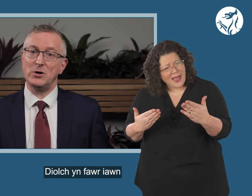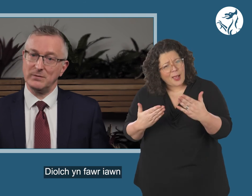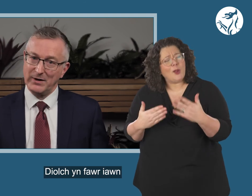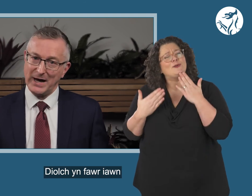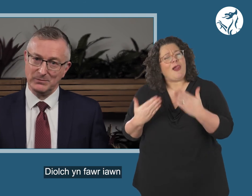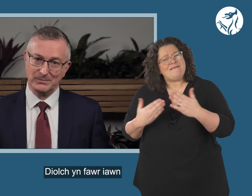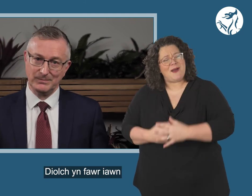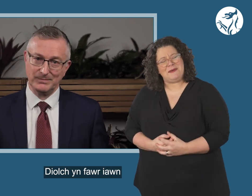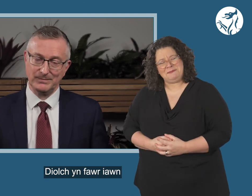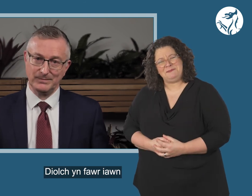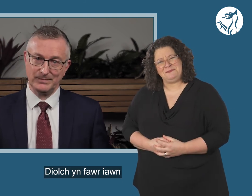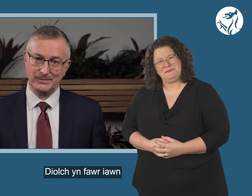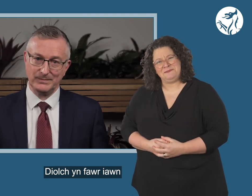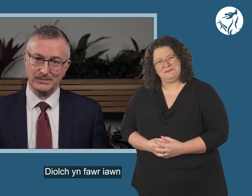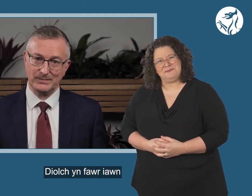Diolch yn fawr iawn.